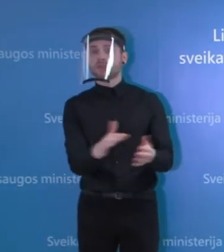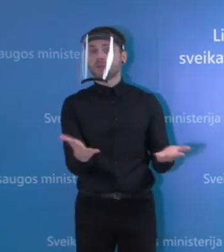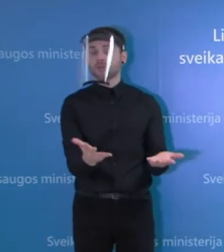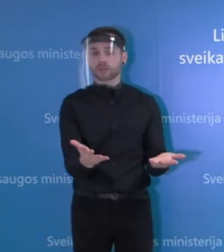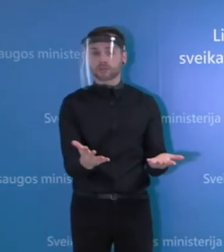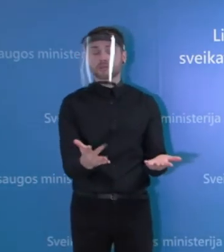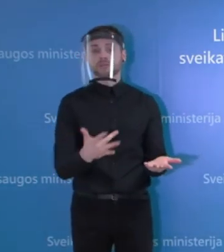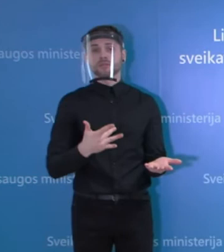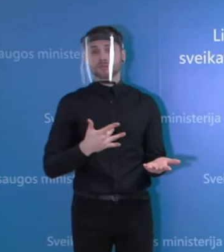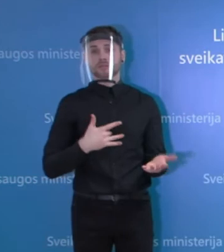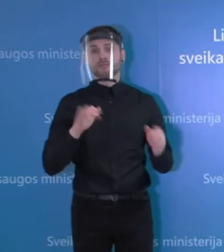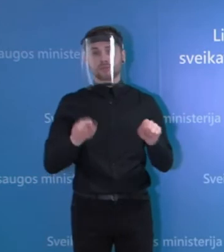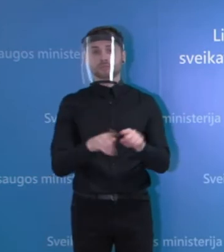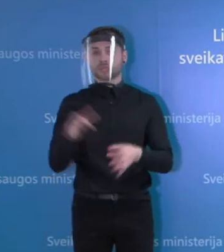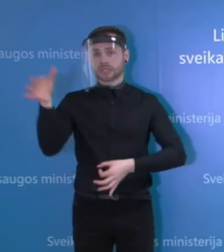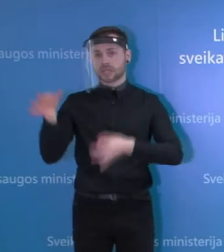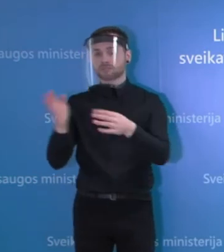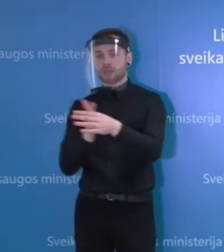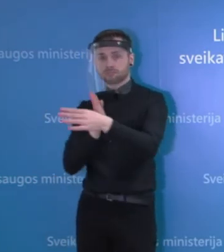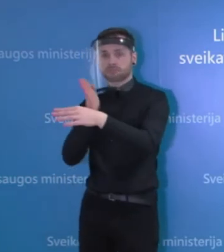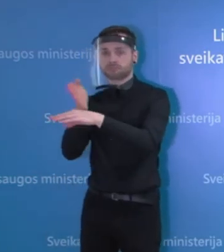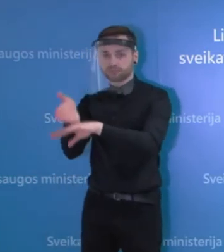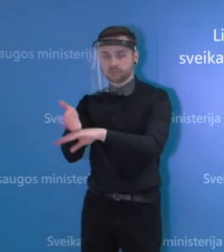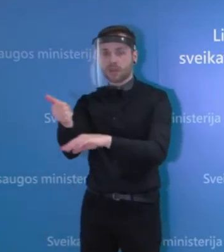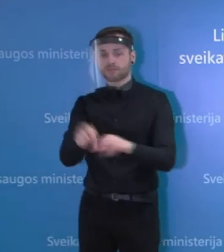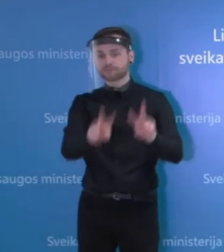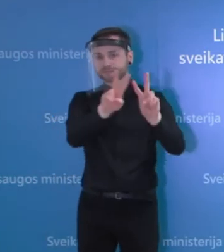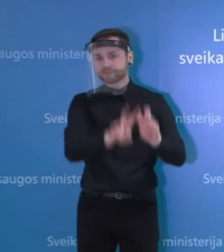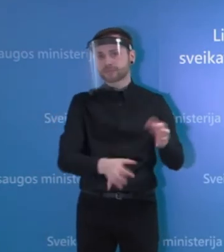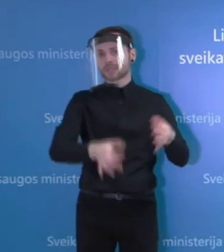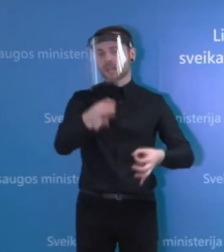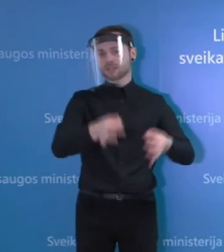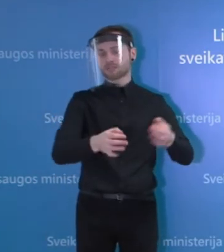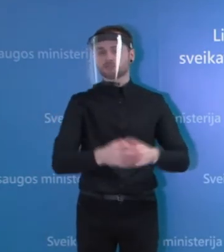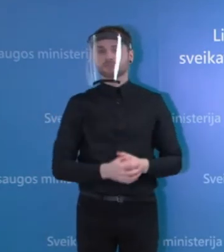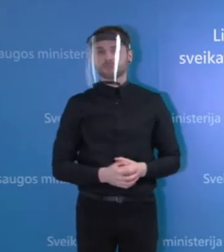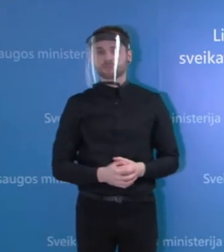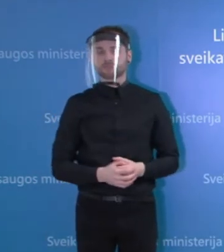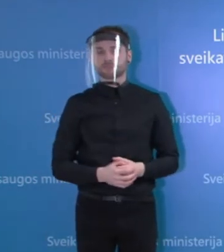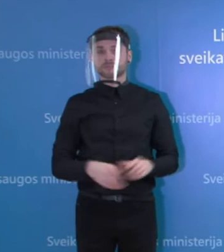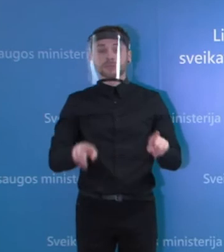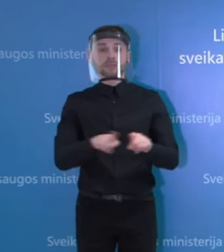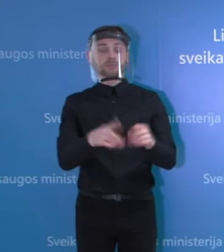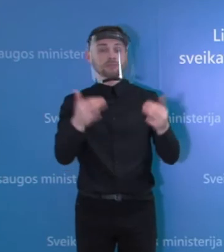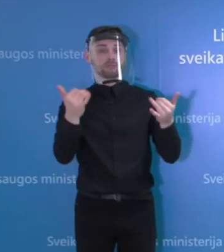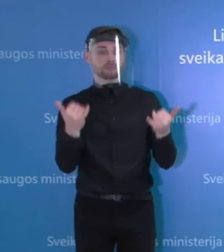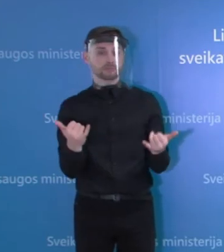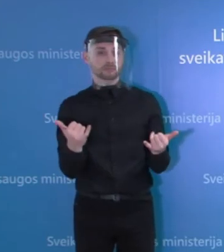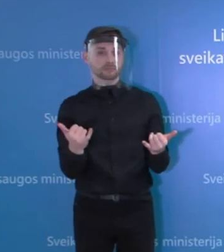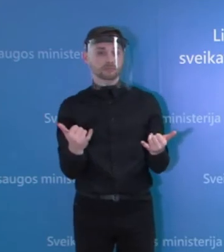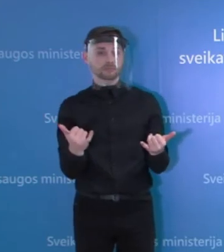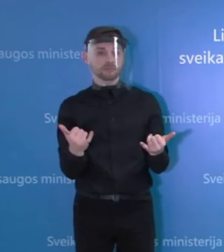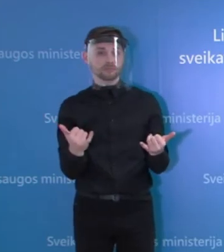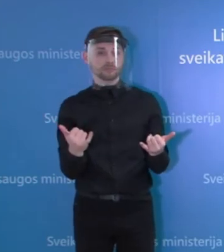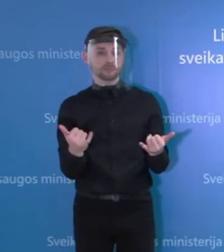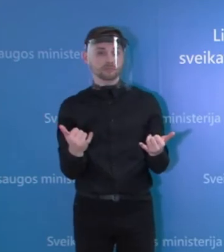būti pagrindas iš tikrųjų kreiptis į teisės saugą, nes jeigu, kaip ir sakiau, viskas yra taip, kaip